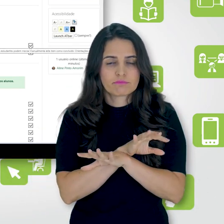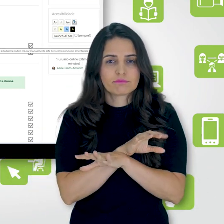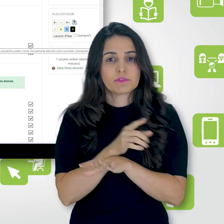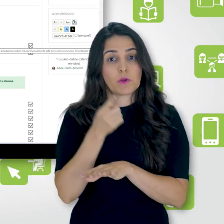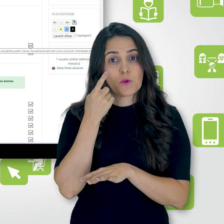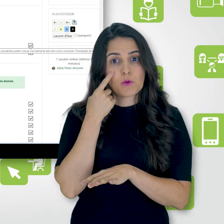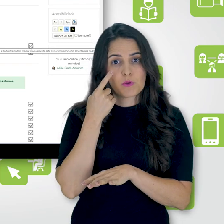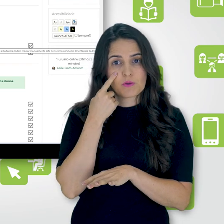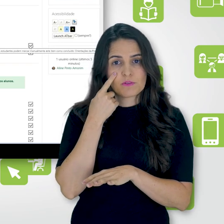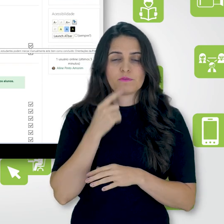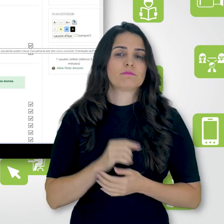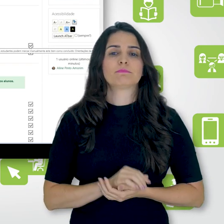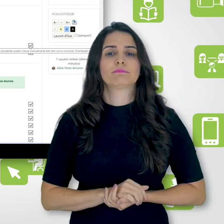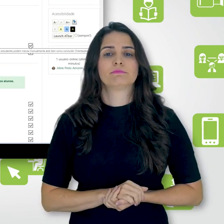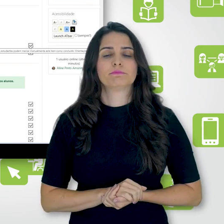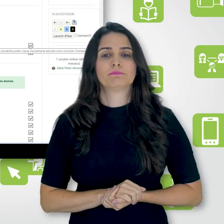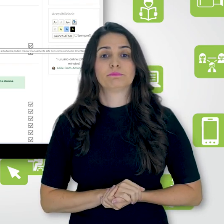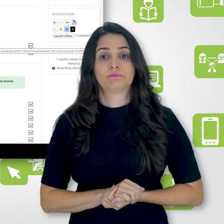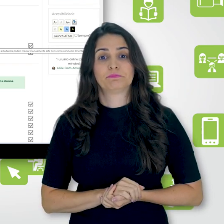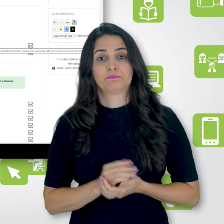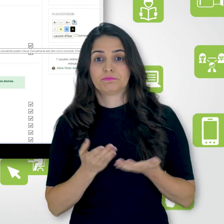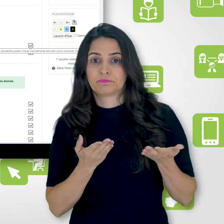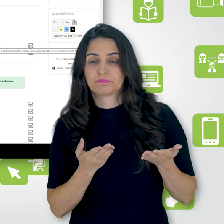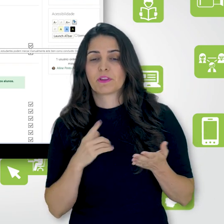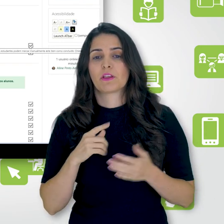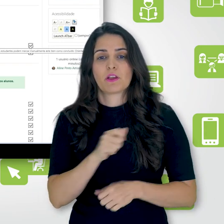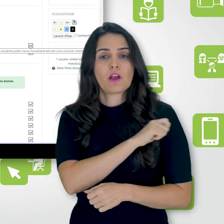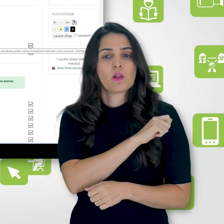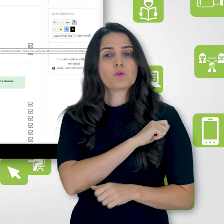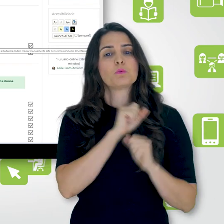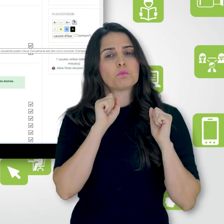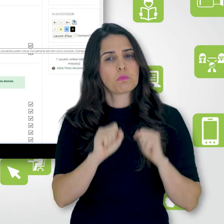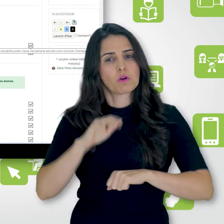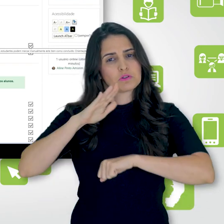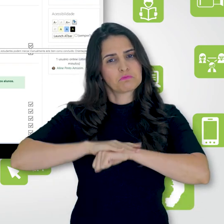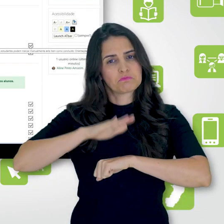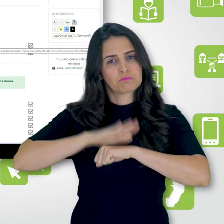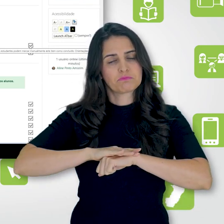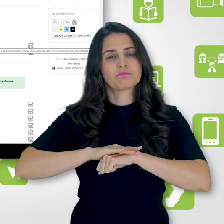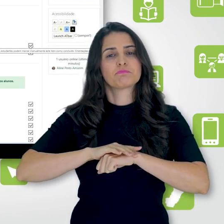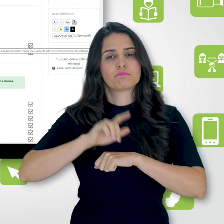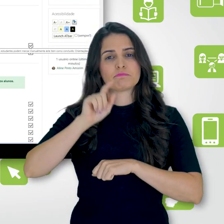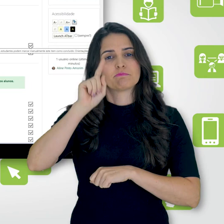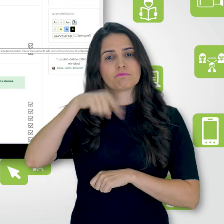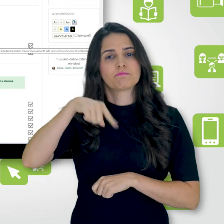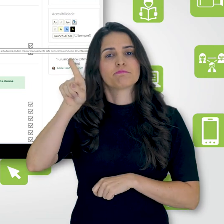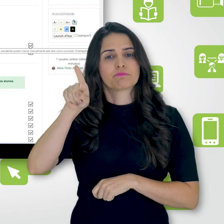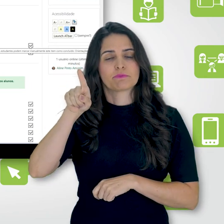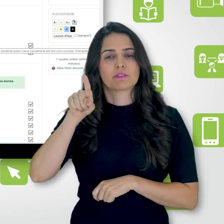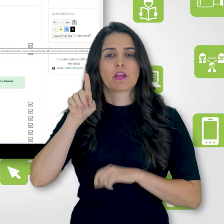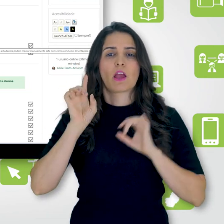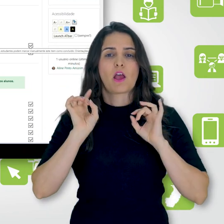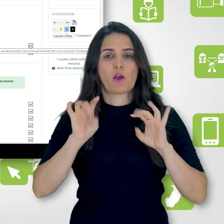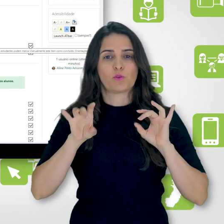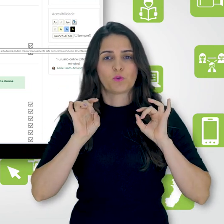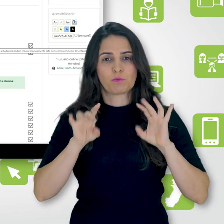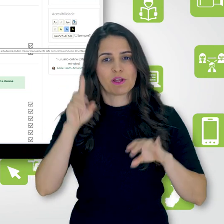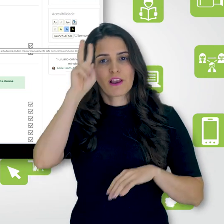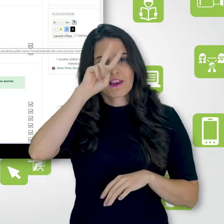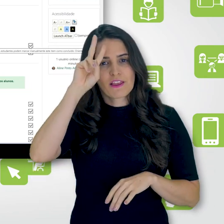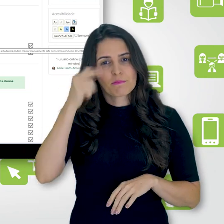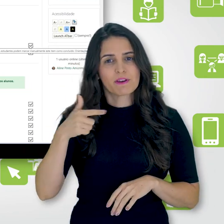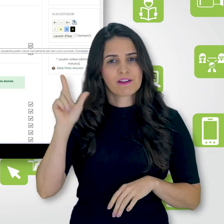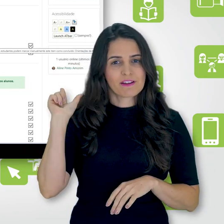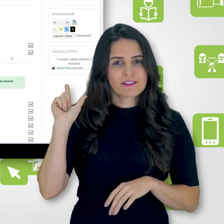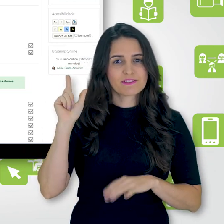como este aqui, o estudante pode marcar manualmente, que é essa primeira configuração automática que eu